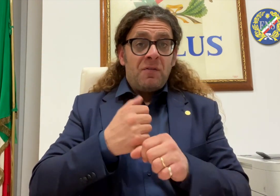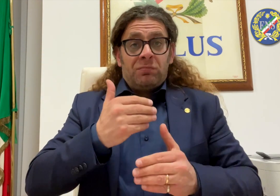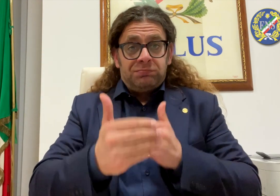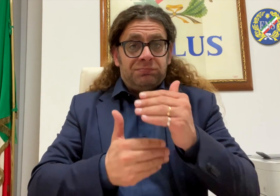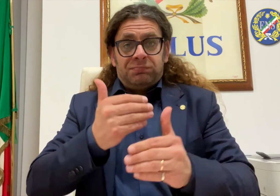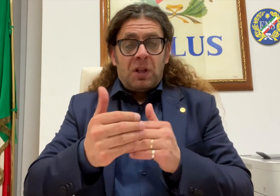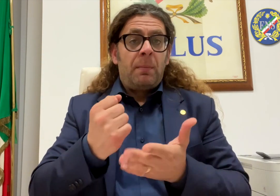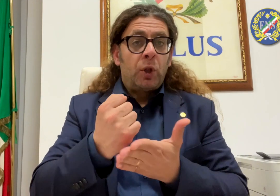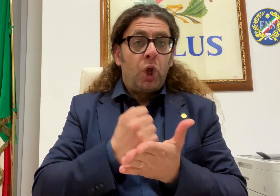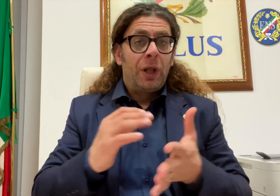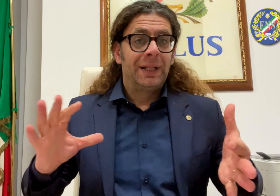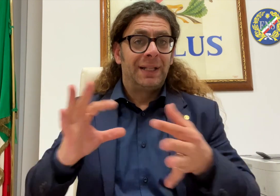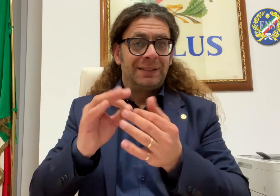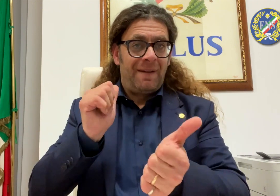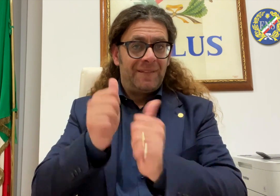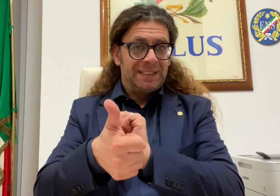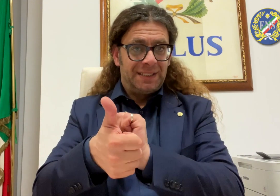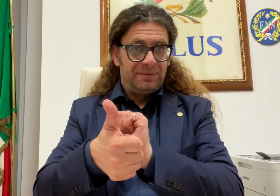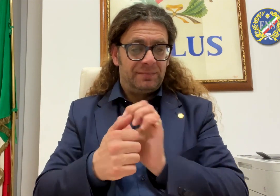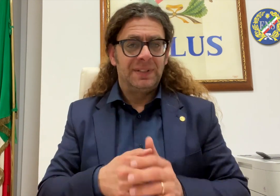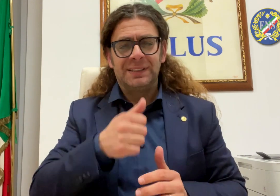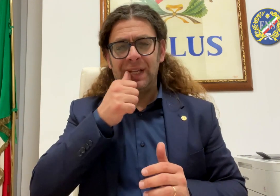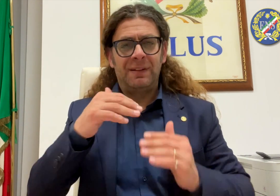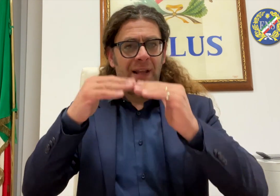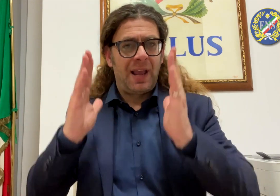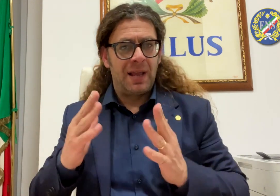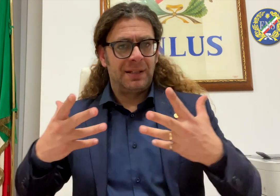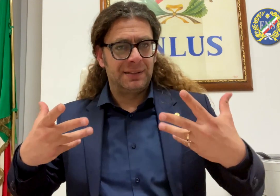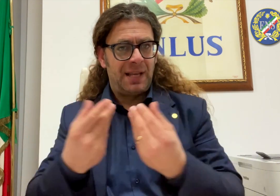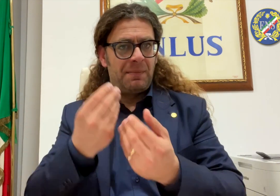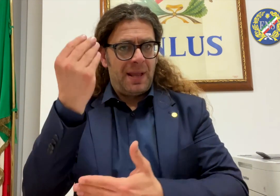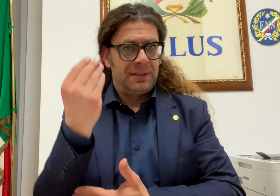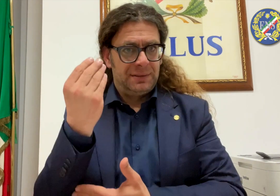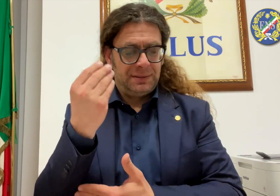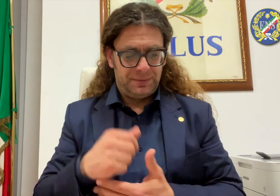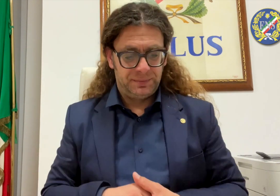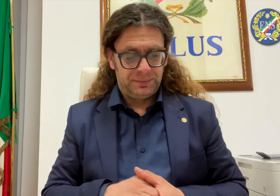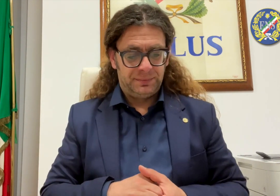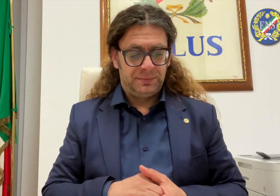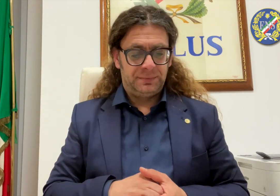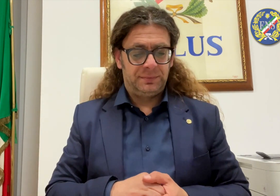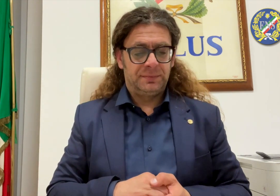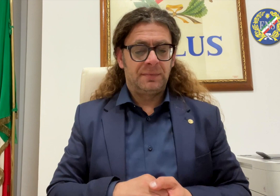che vivono anche in condizioni di autismo. Pertanto è importante portare alla luce quelle che sono le loro esigenze.